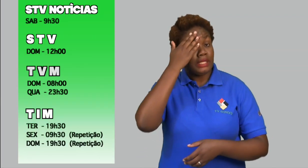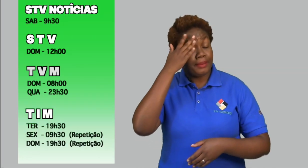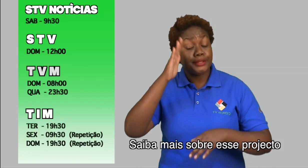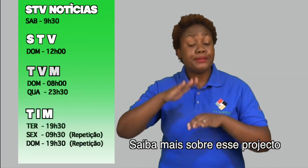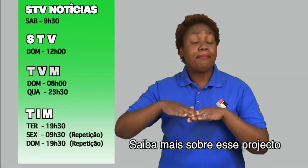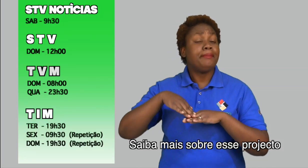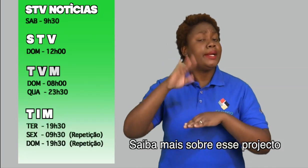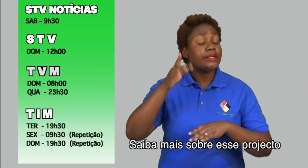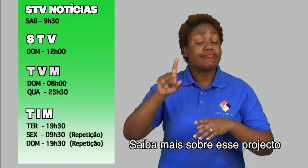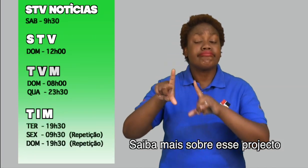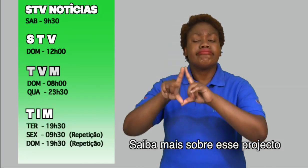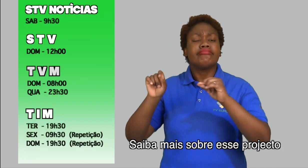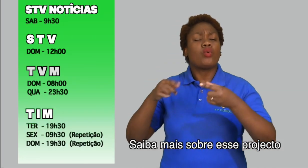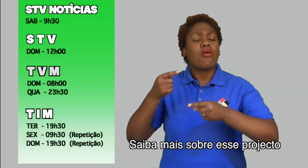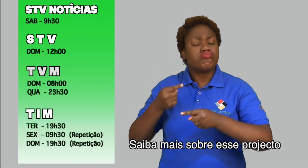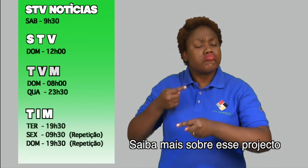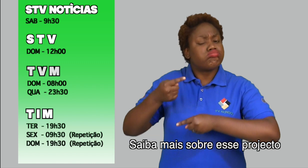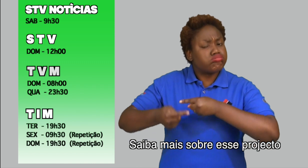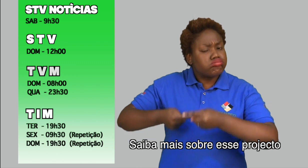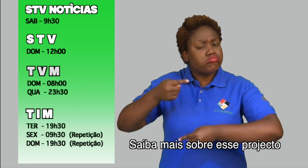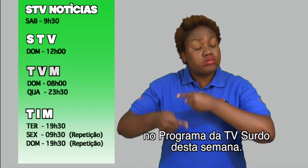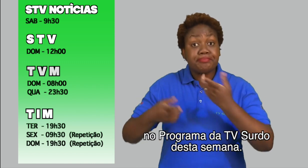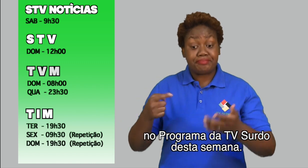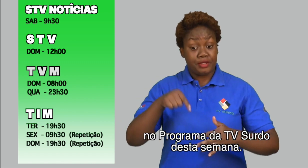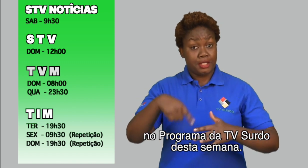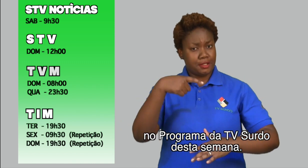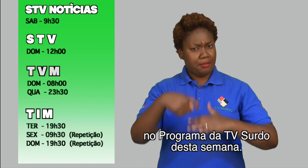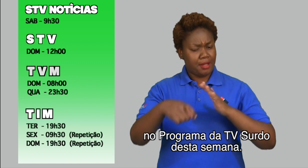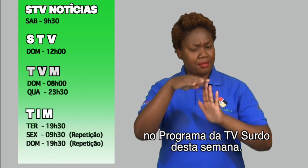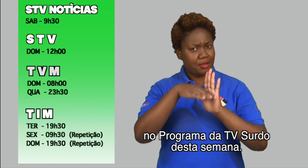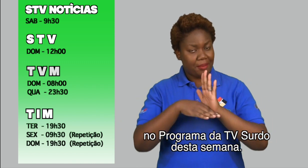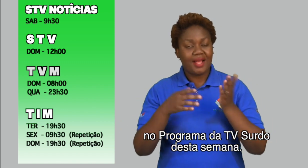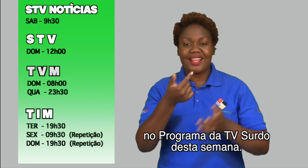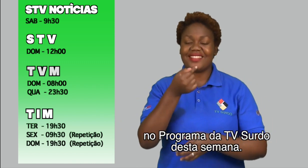Saiba mais sobre este projeto no programa da TV Surdo desta semana.